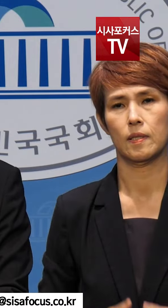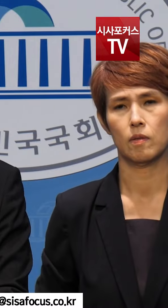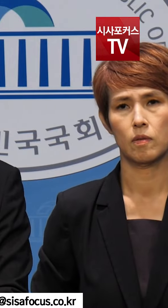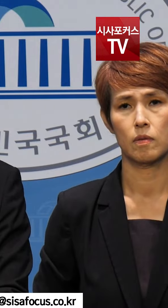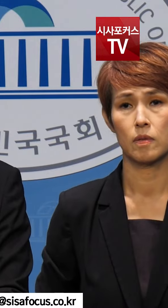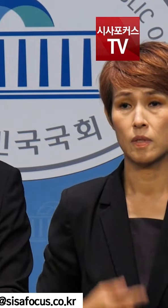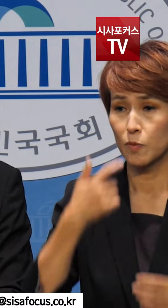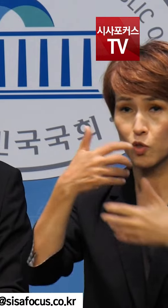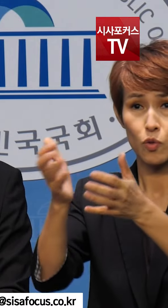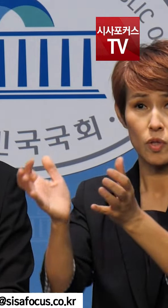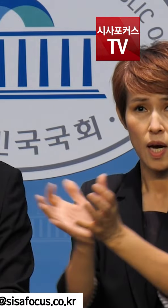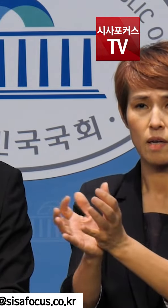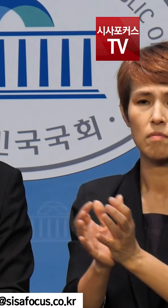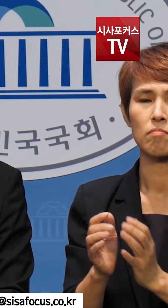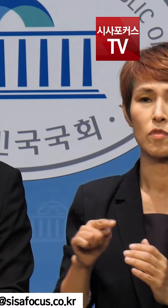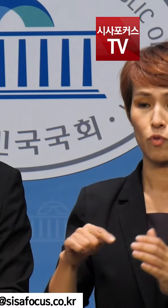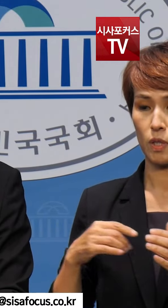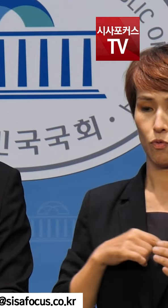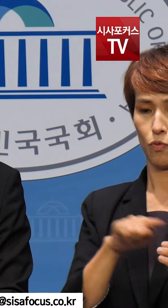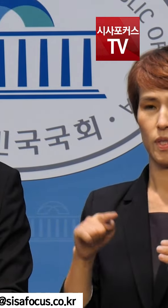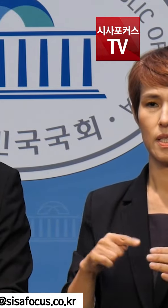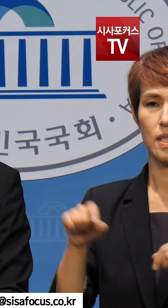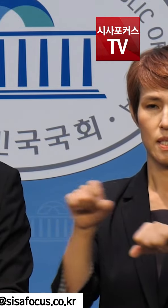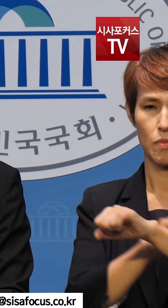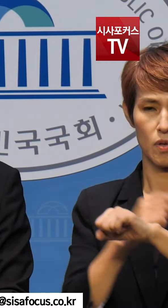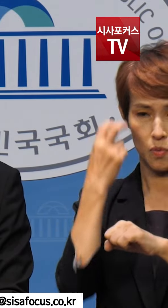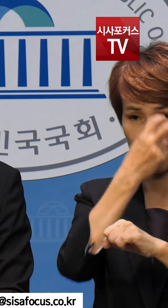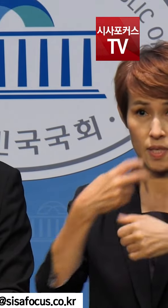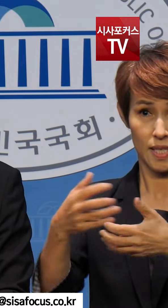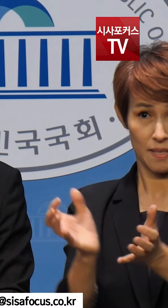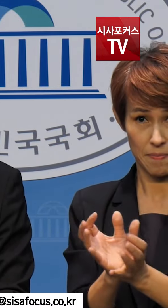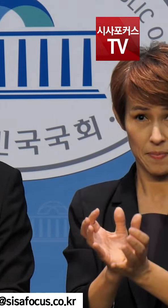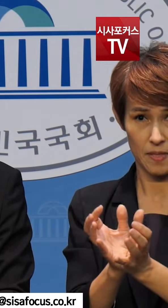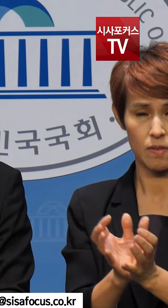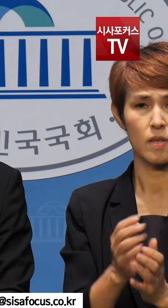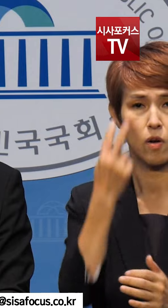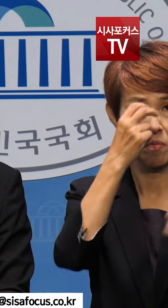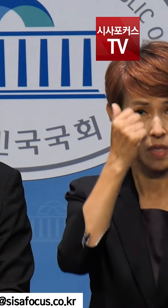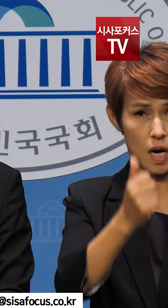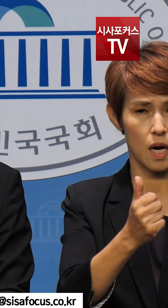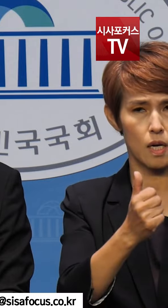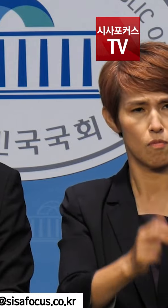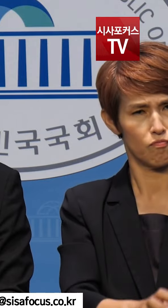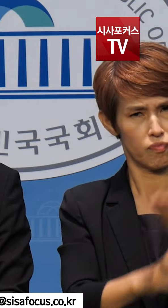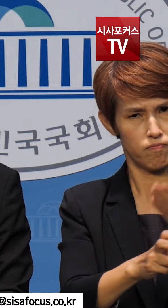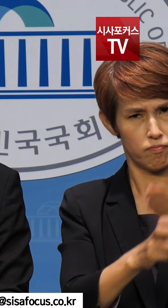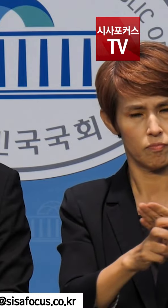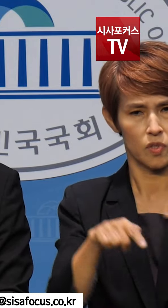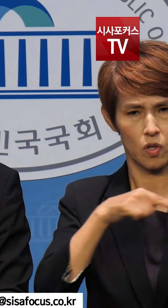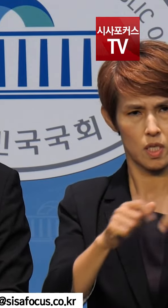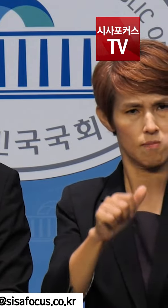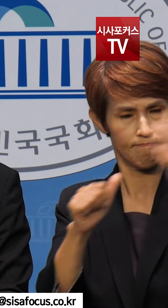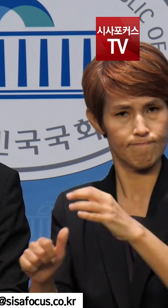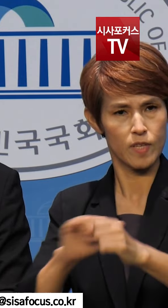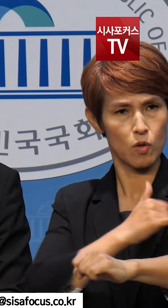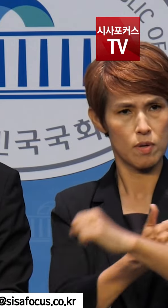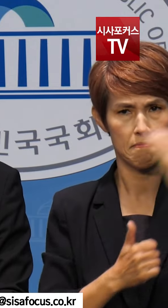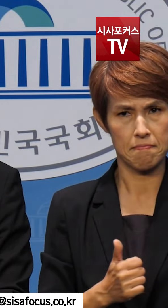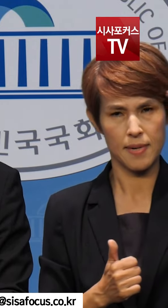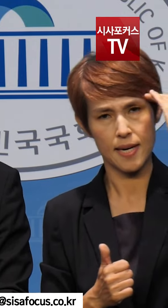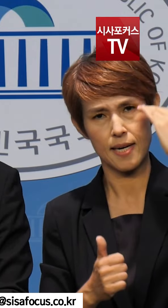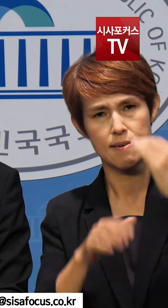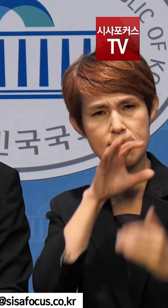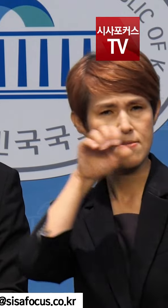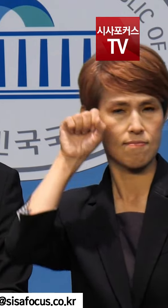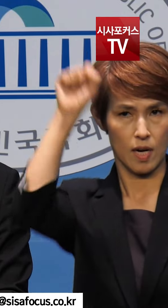더불어민주당 정치검찰 사건 조작특별대책단은 검찰의 부당한 정치탄압, 인권유린을 강력히 규탄하며